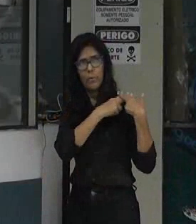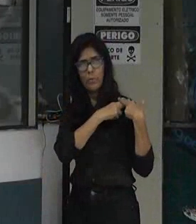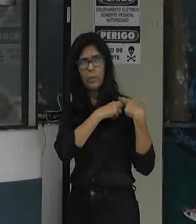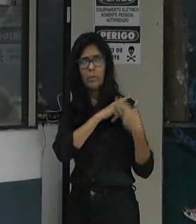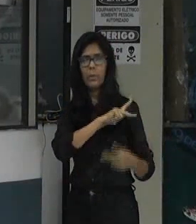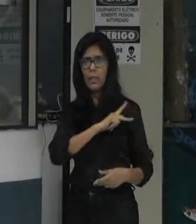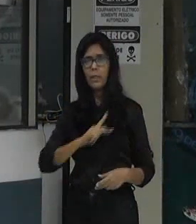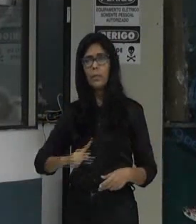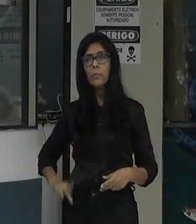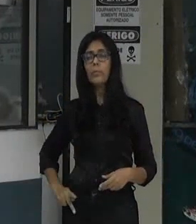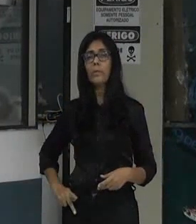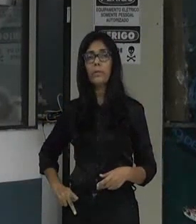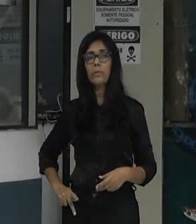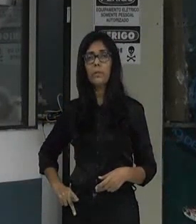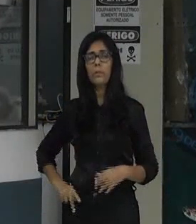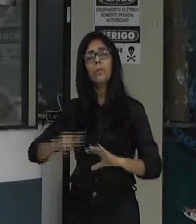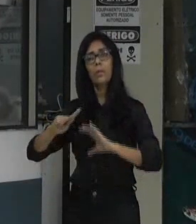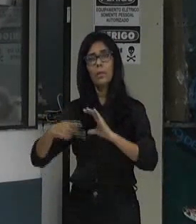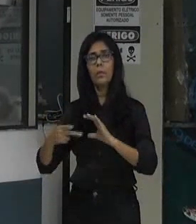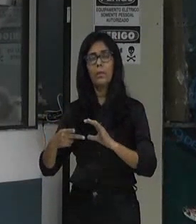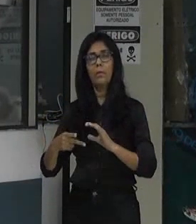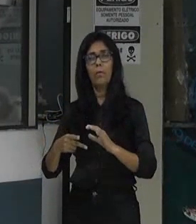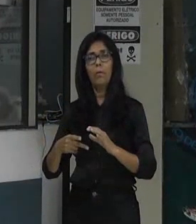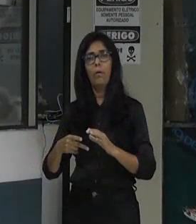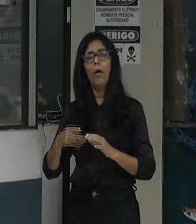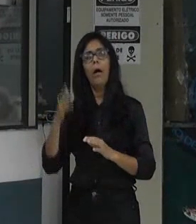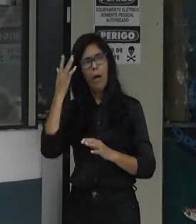na mesa do presidente essa informação oficial do senhor